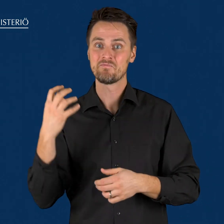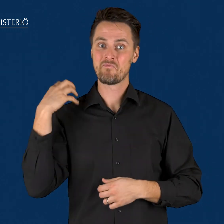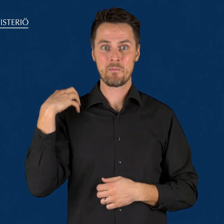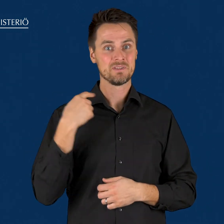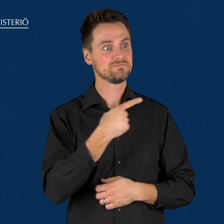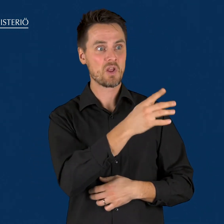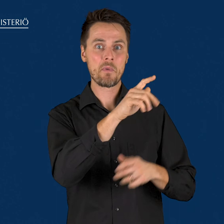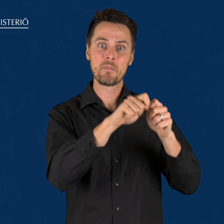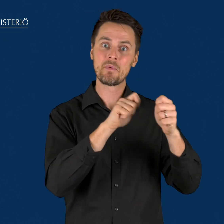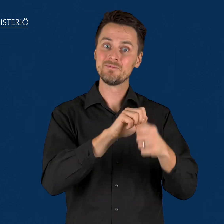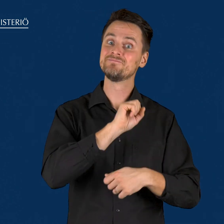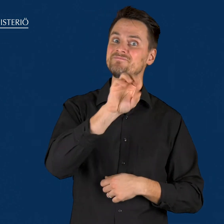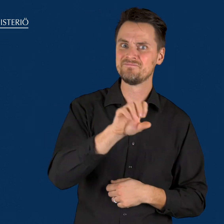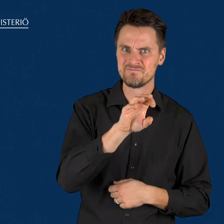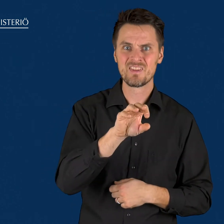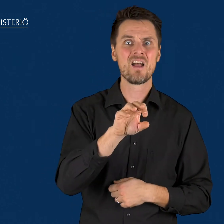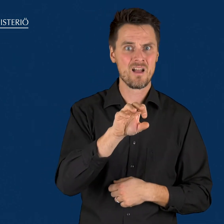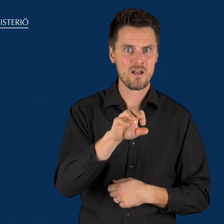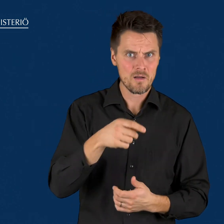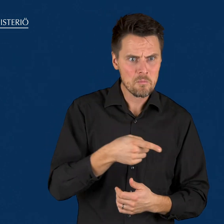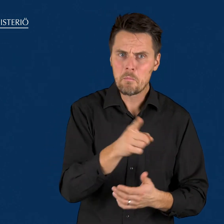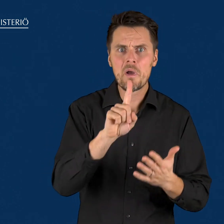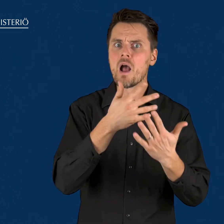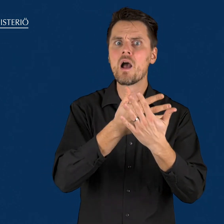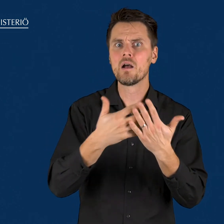tätä koskevia päätöksiä sekä muita viranomaisasiakirjoja.